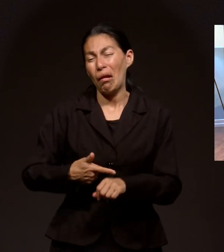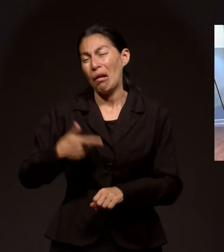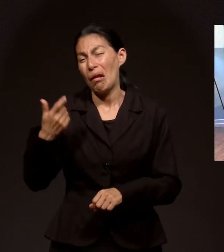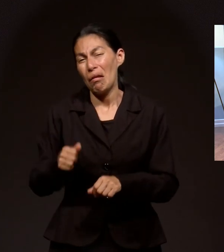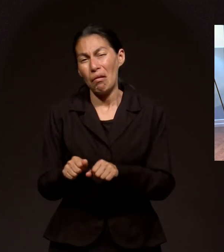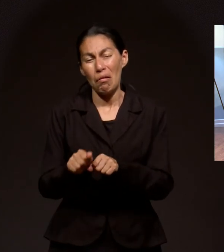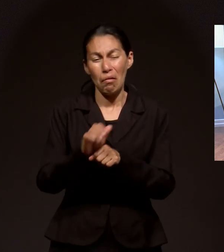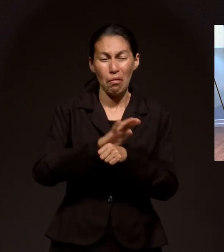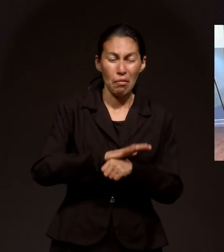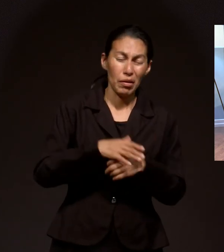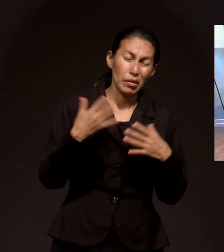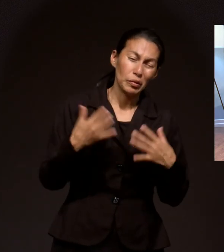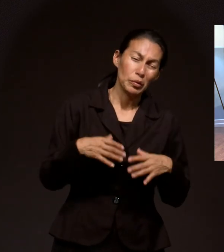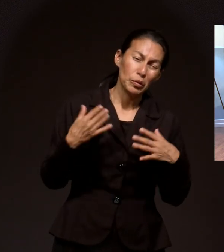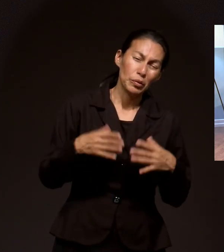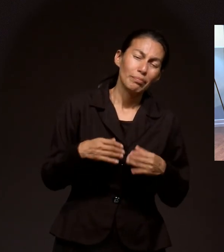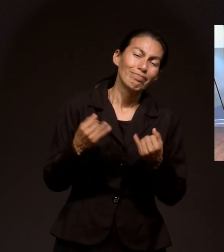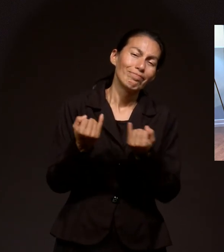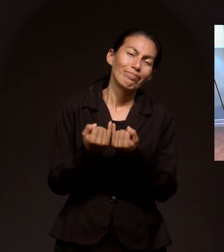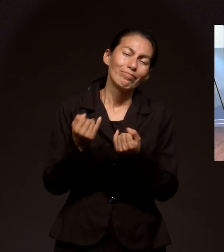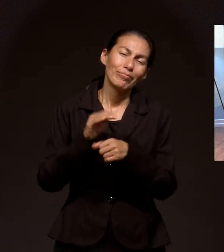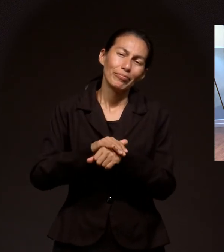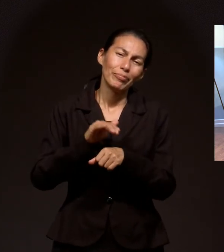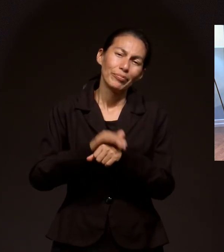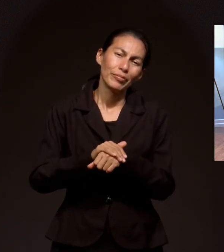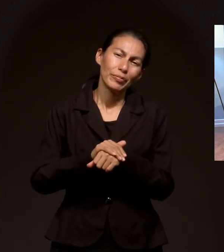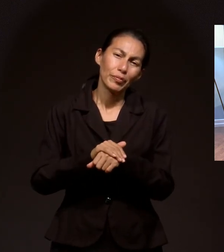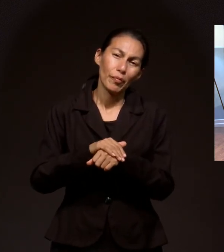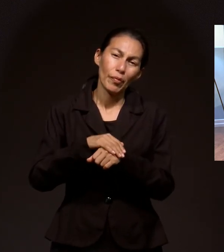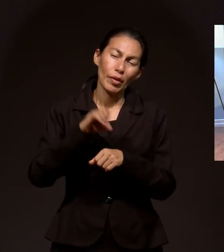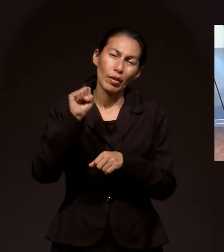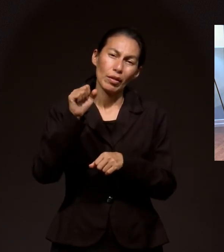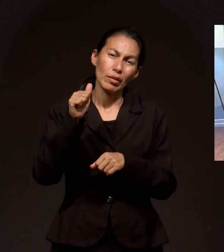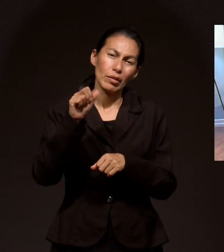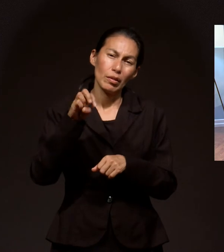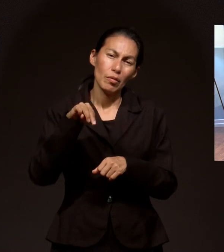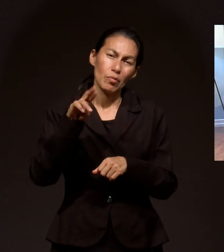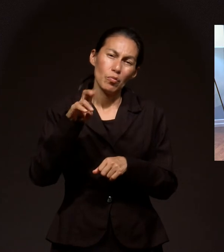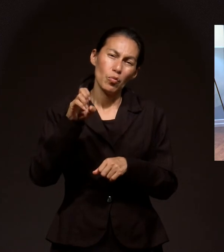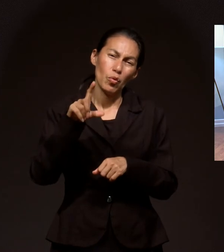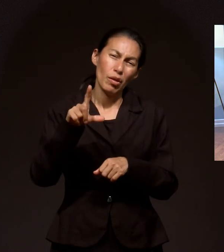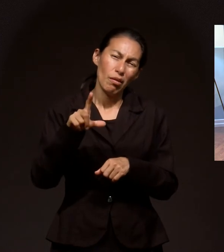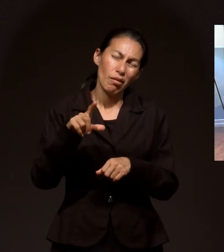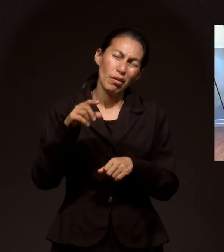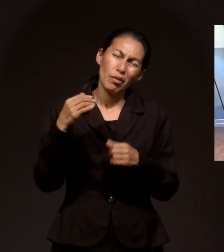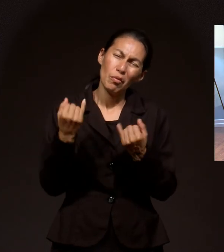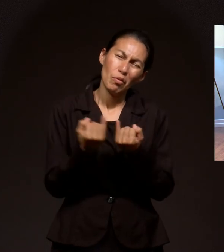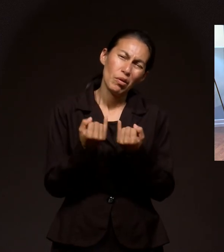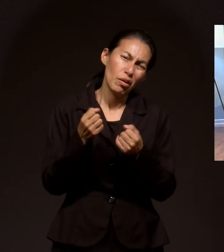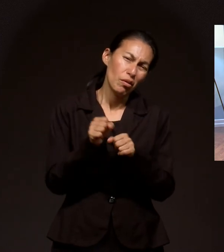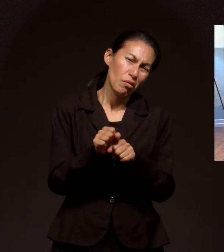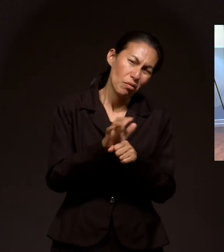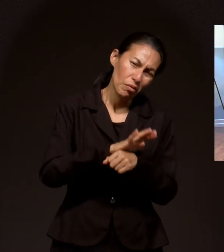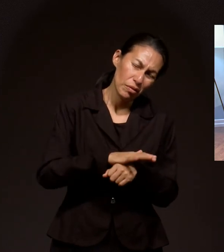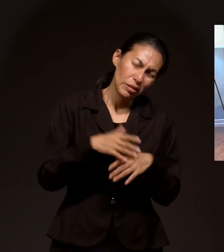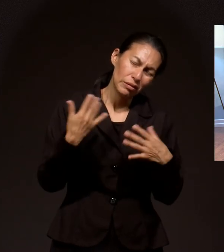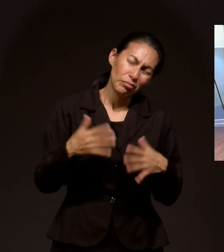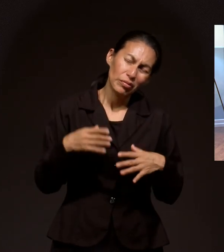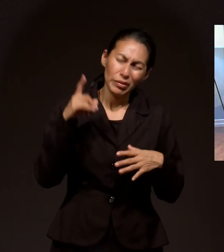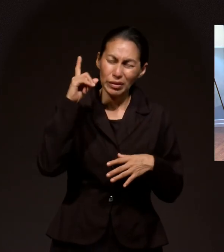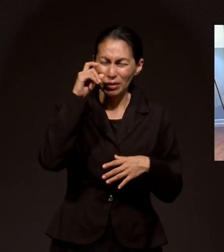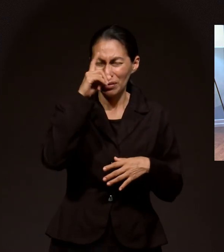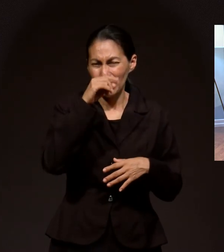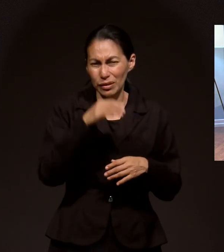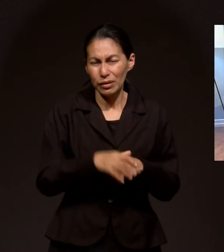Igual por mi amigo Samuel Que dio positivo También Que Dios Que guarde Vamos a estar orando Por esto